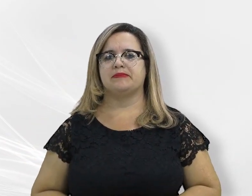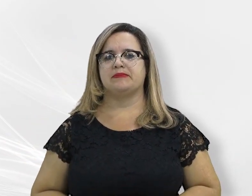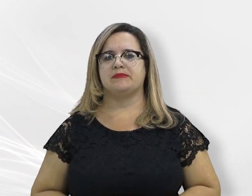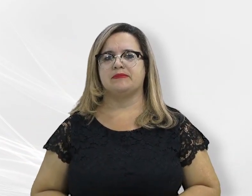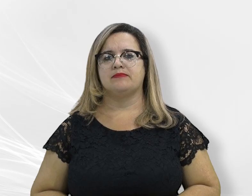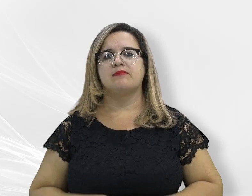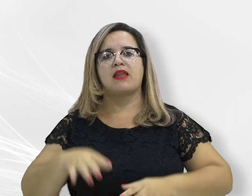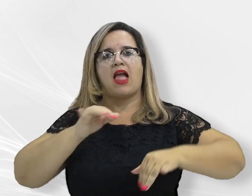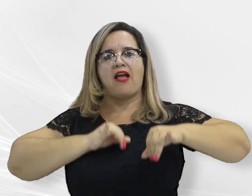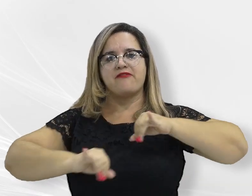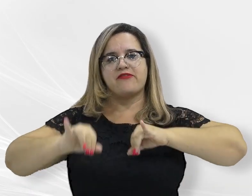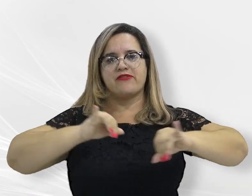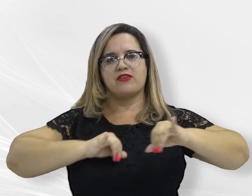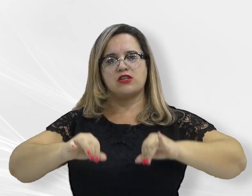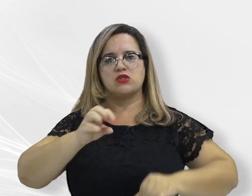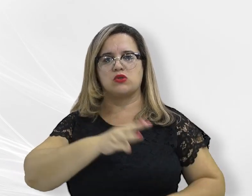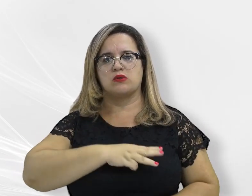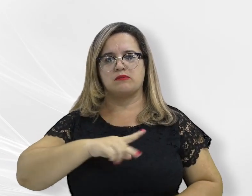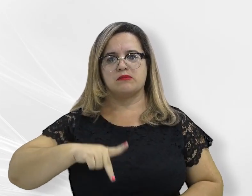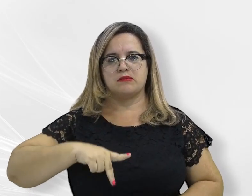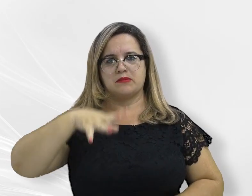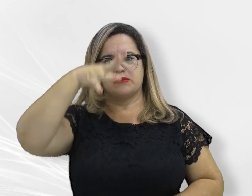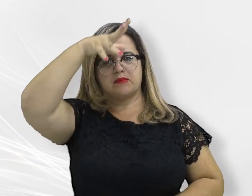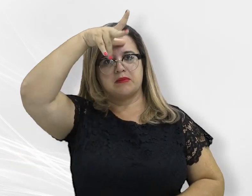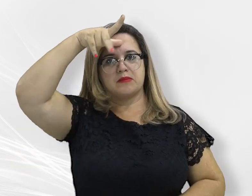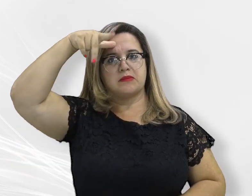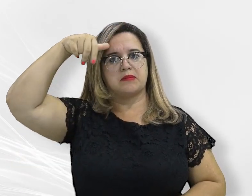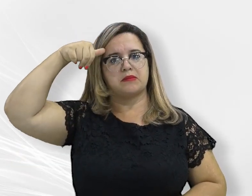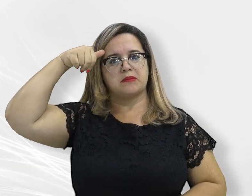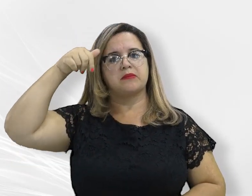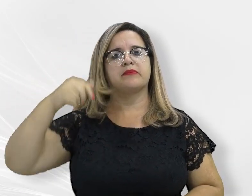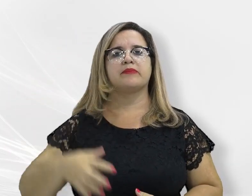Esse foi um conteúdo no Ministério Público do Estado de Mato Grosso.